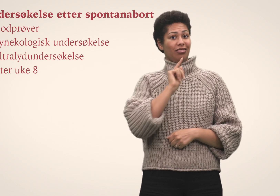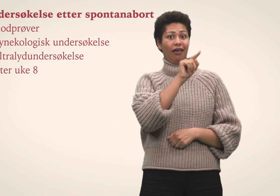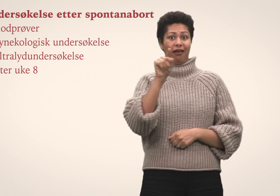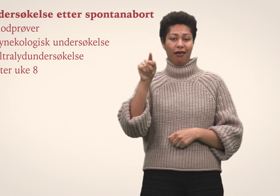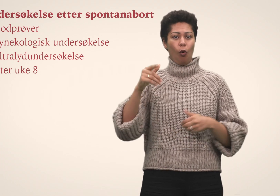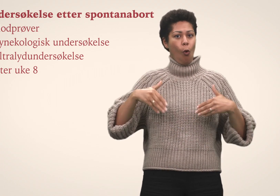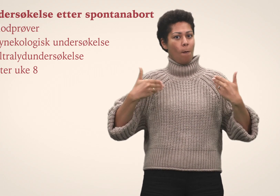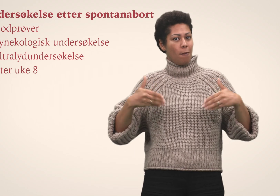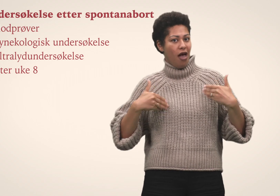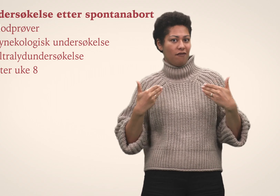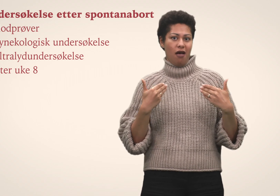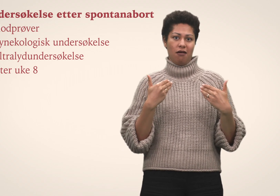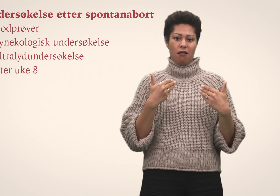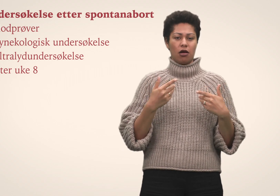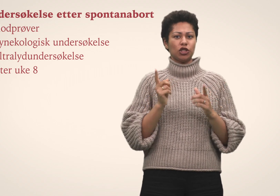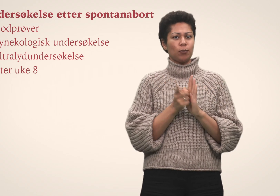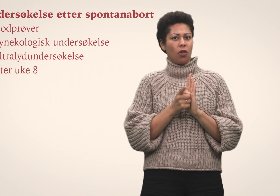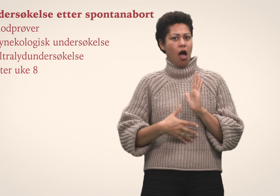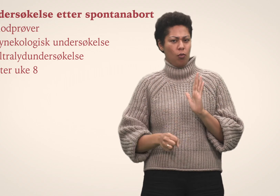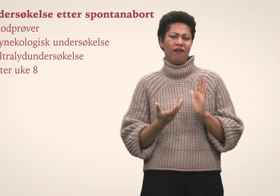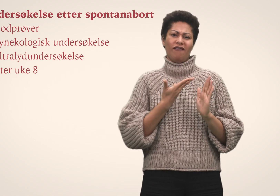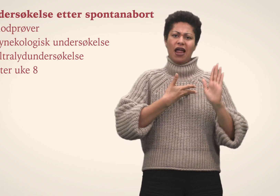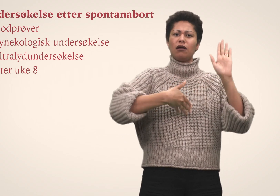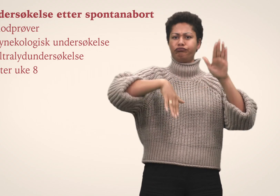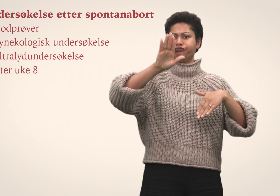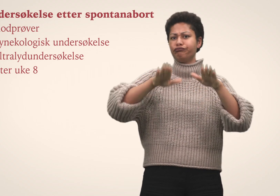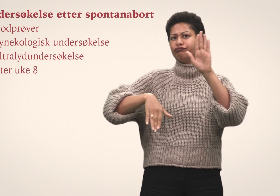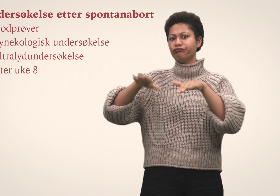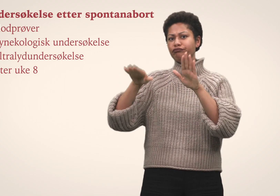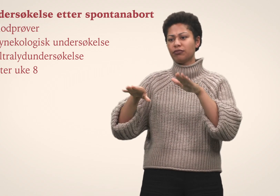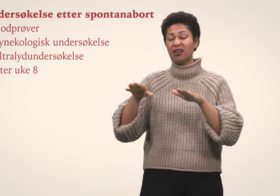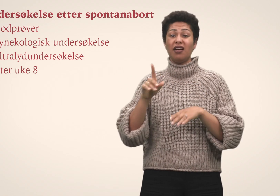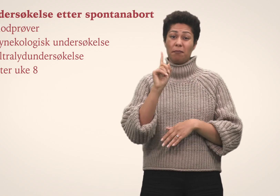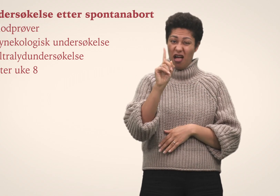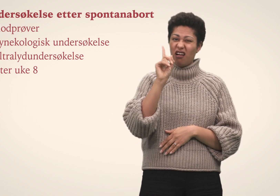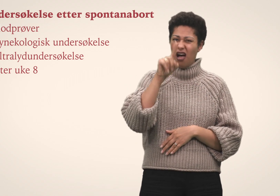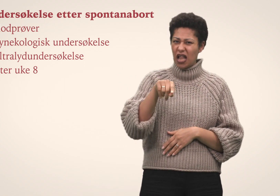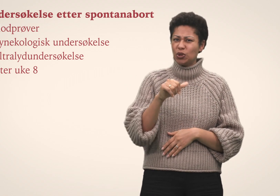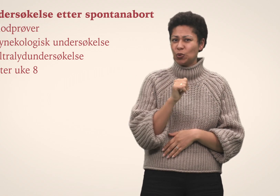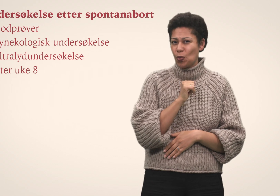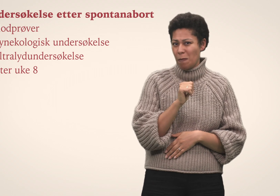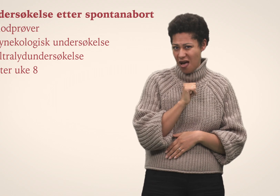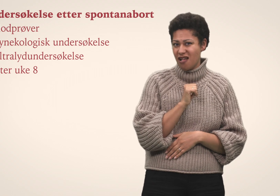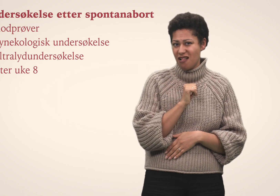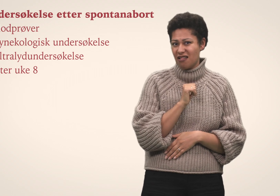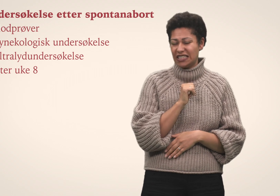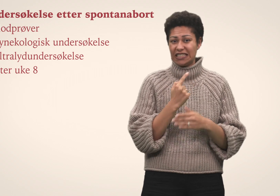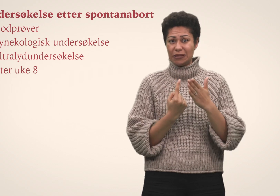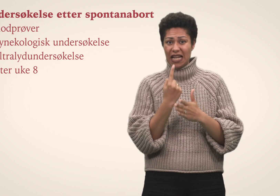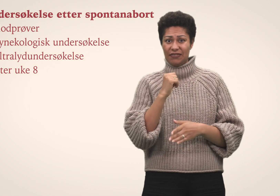Kvinner opplever opplevelse av spontanabort varierer mye. Men det kan være skremmende, særlig hvis du